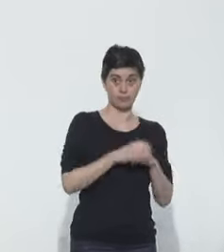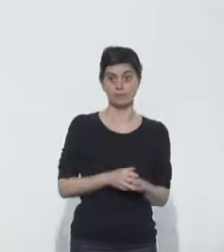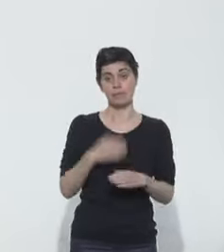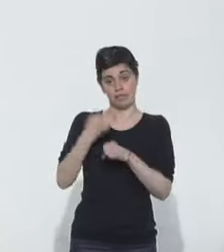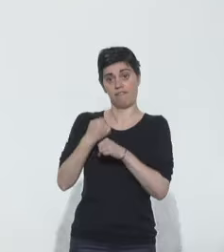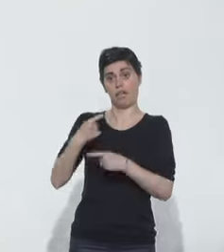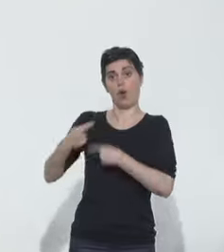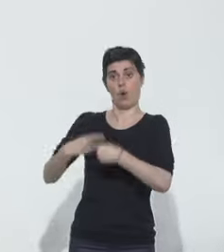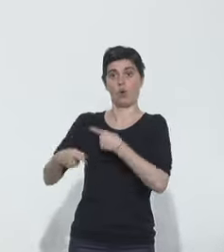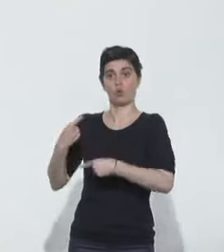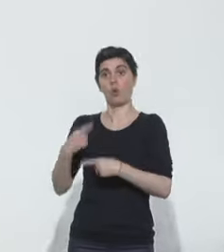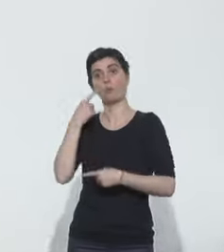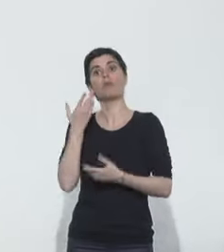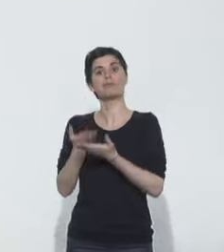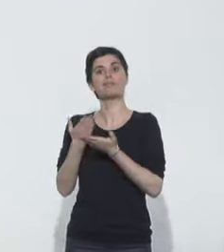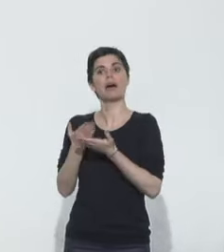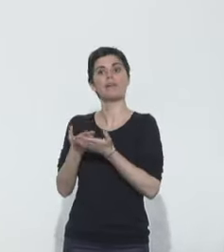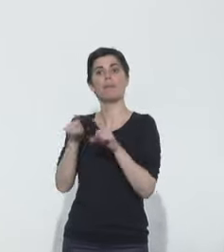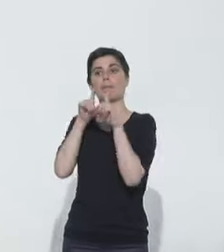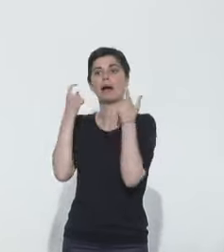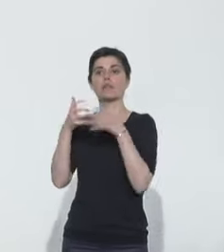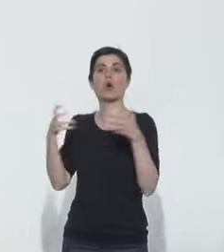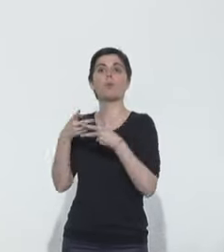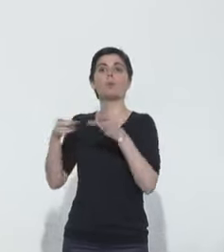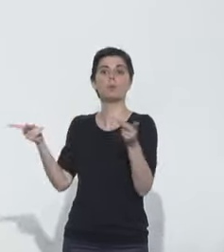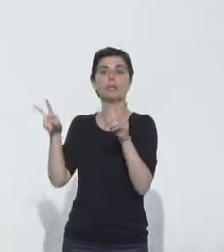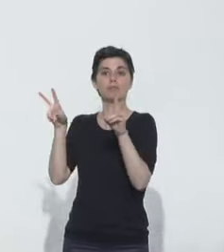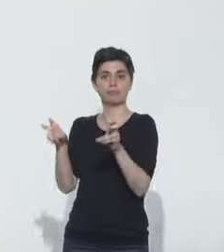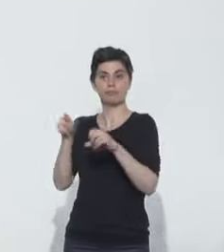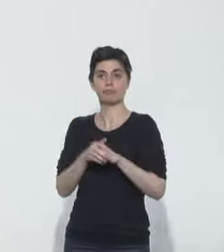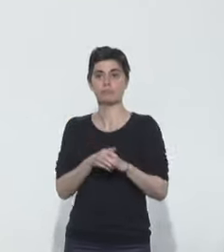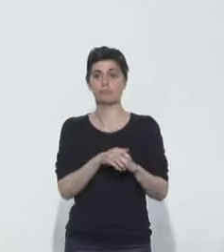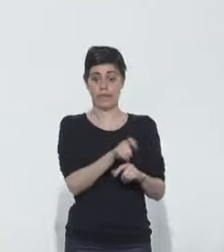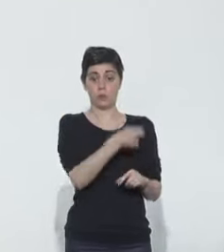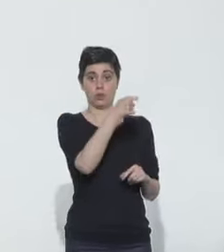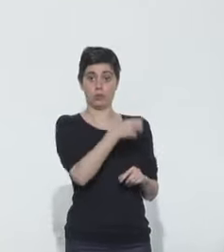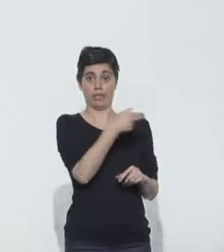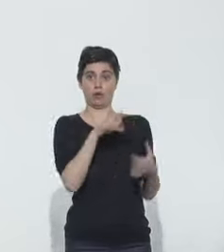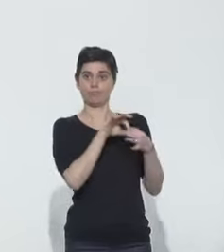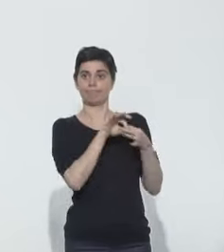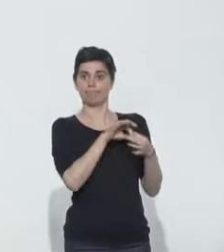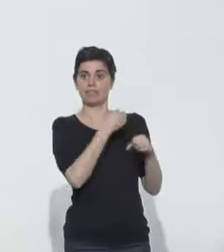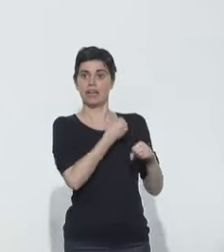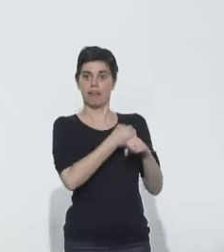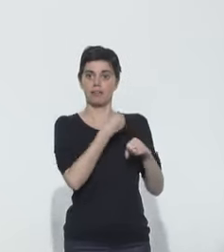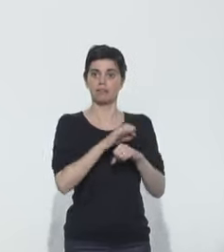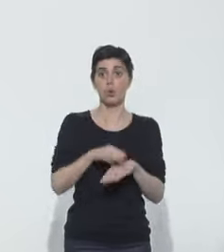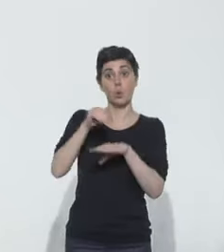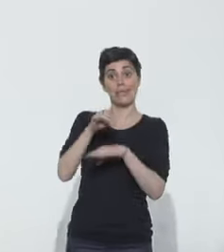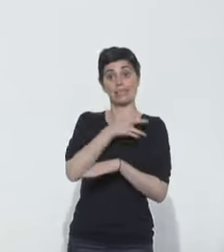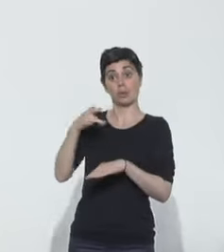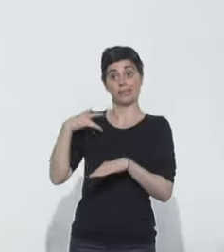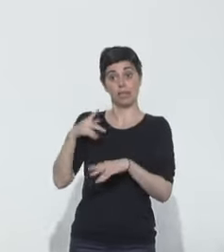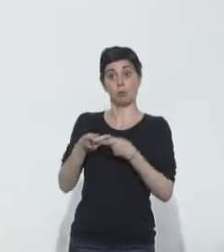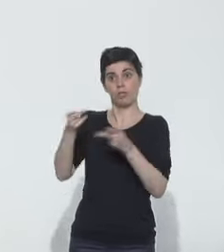indications du masque grand public avec l'éducation nationale. Vous savez que le Haut Conseil de santé publique est saisi. Je pense que